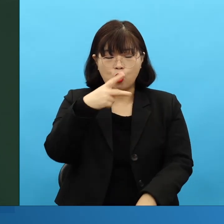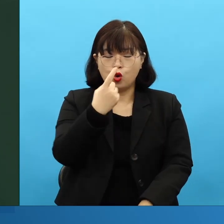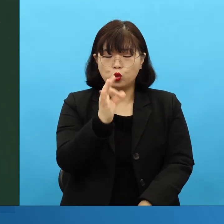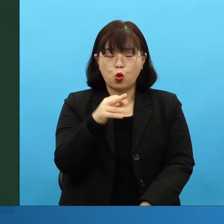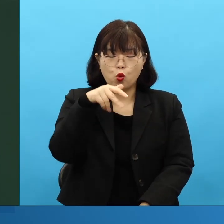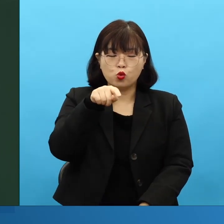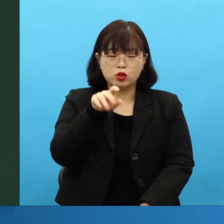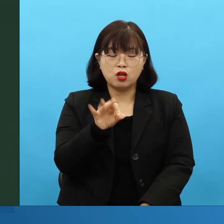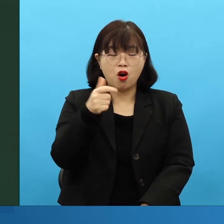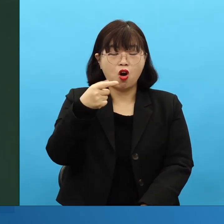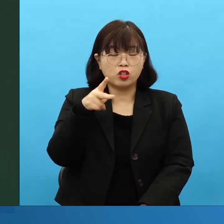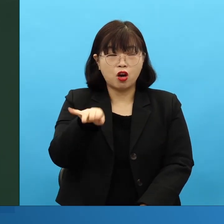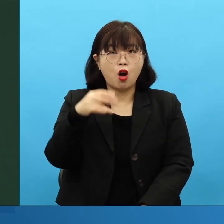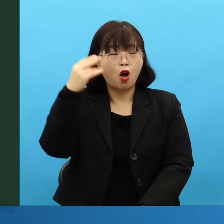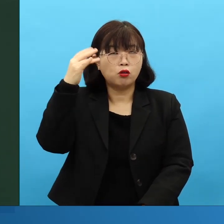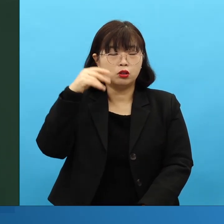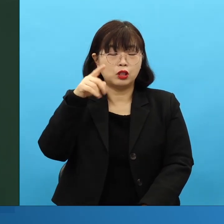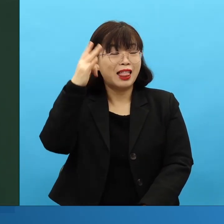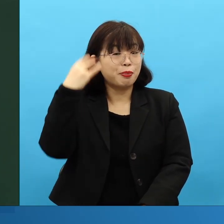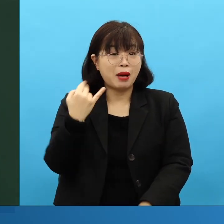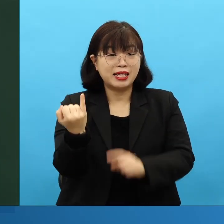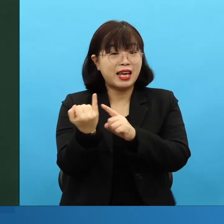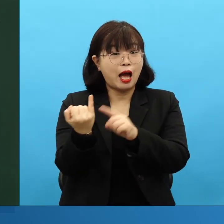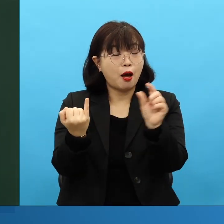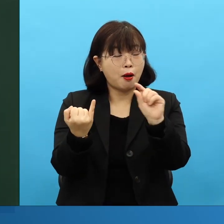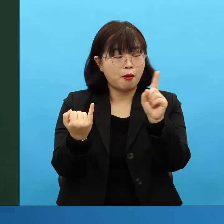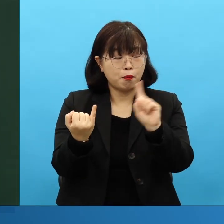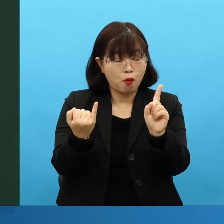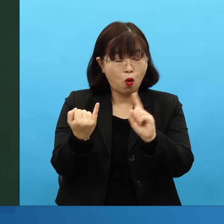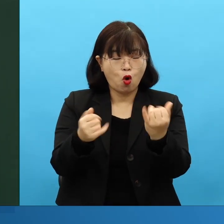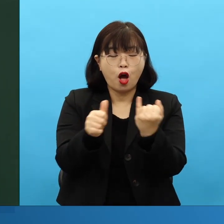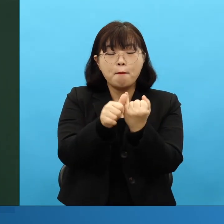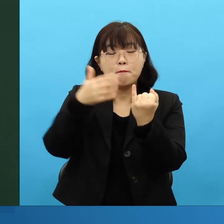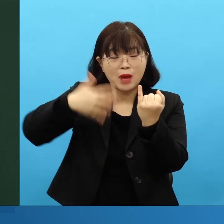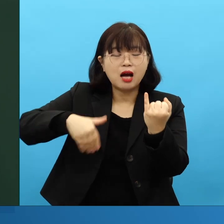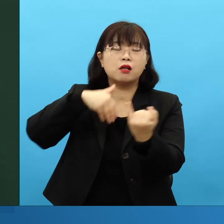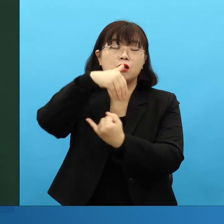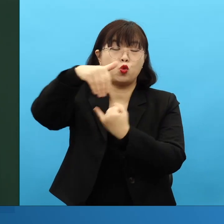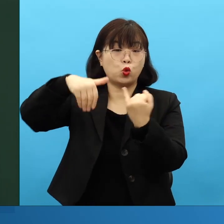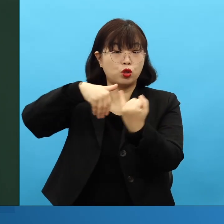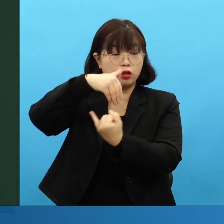shall give birth to a child, into the woman shall give birth to a child. 무시무시합니다. 이렇게 되죠.